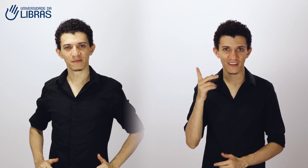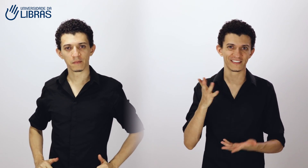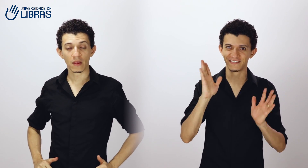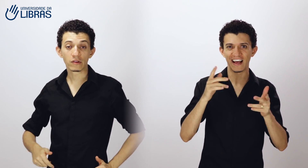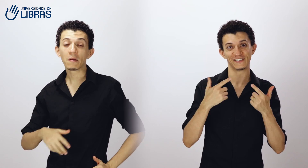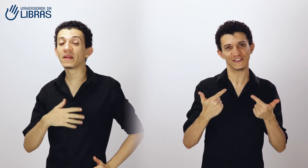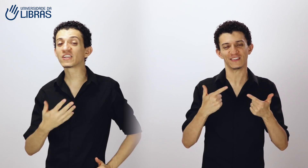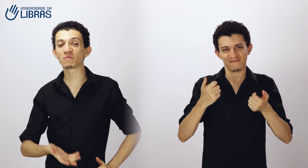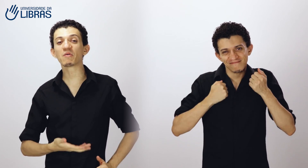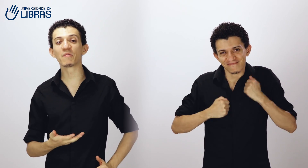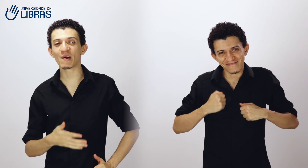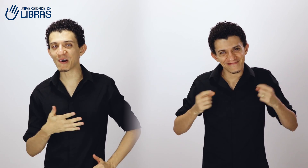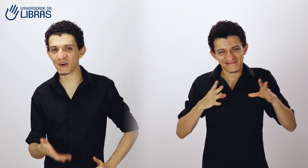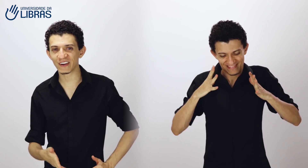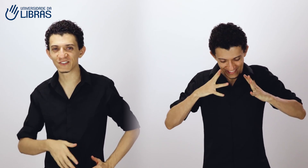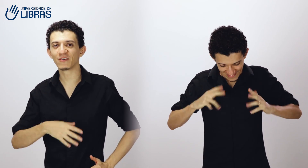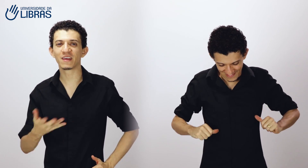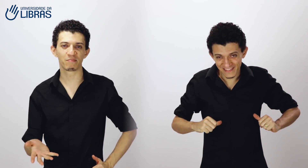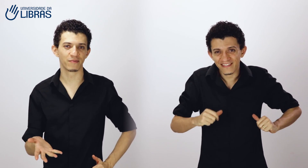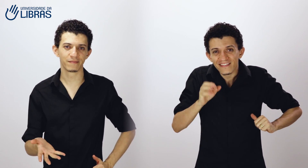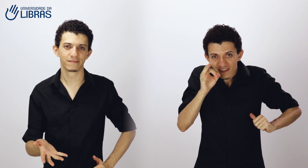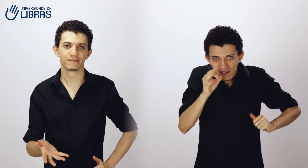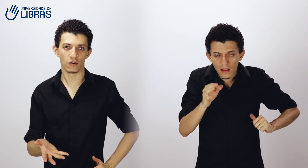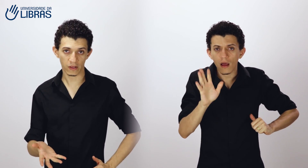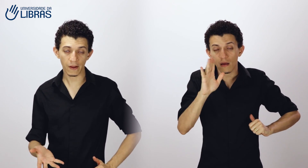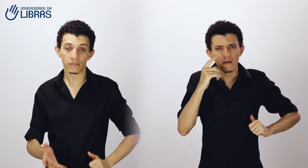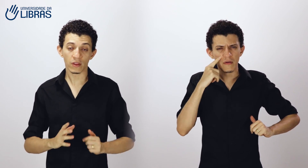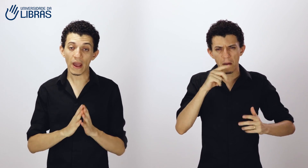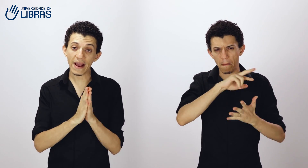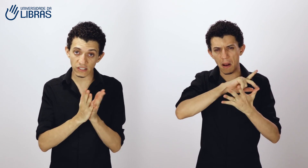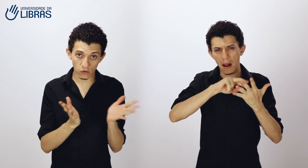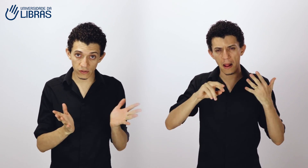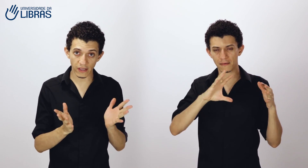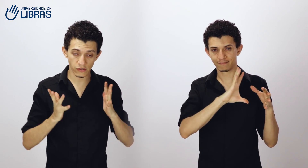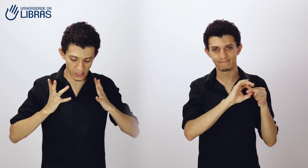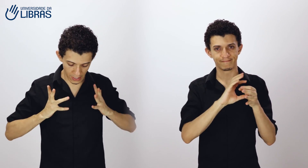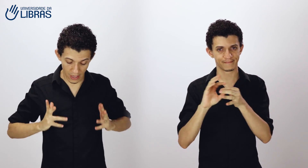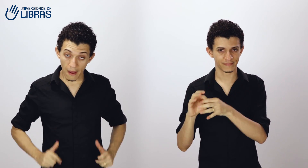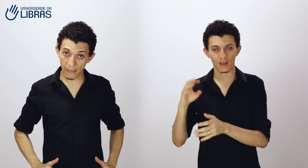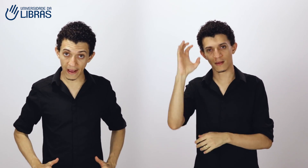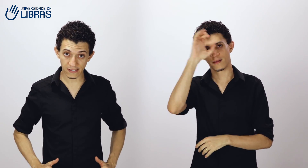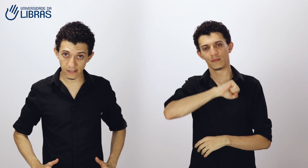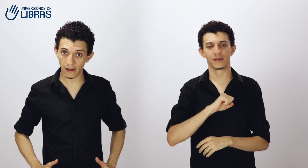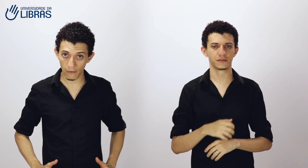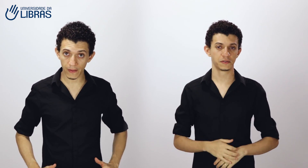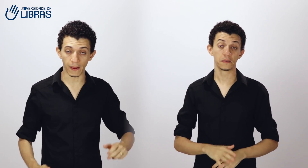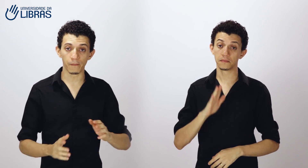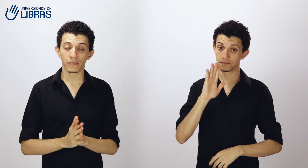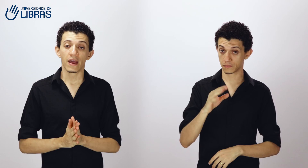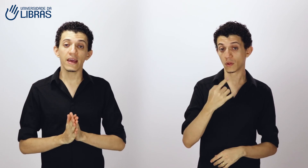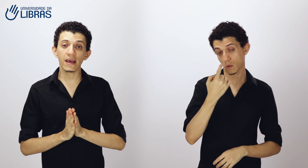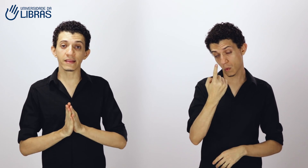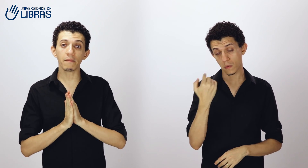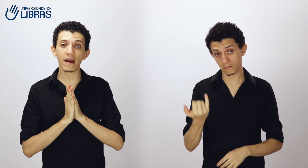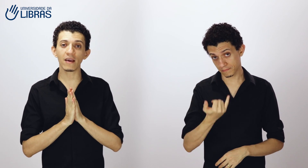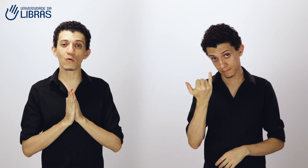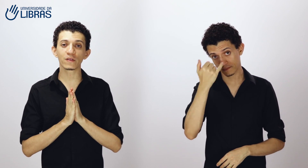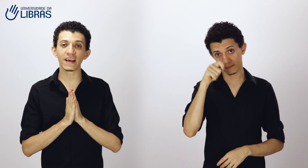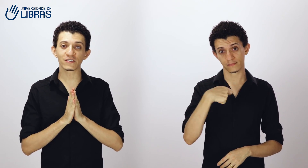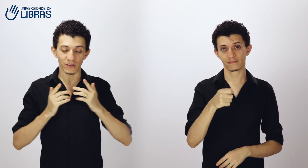Eu terminei de tomar meu banho agora, estou limpo. Ok? Então, esses contextos aí para esse sinal aqui. E também o contexto